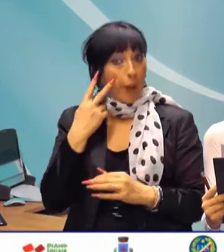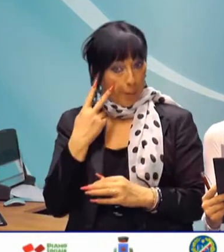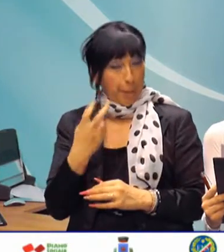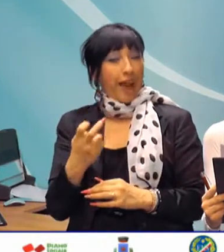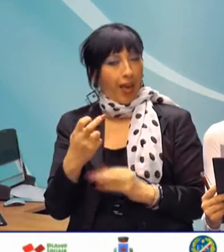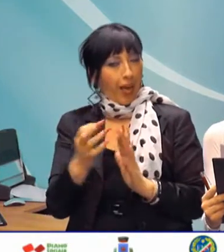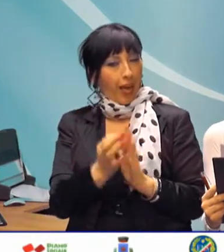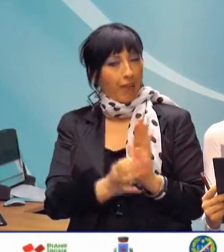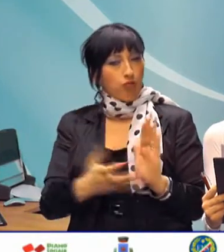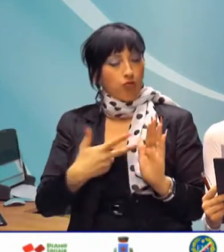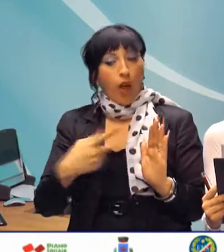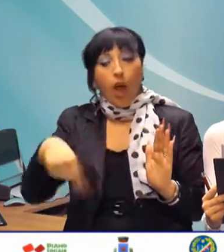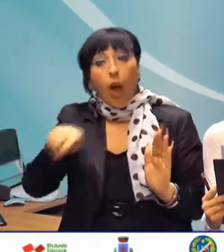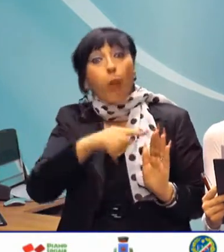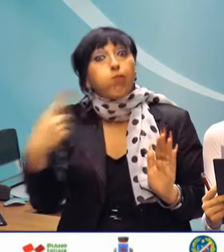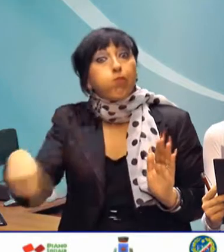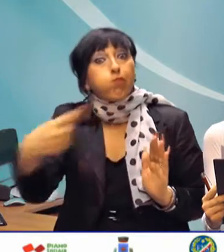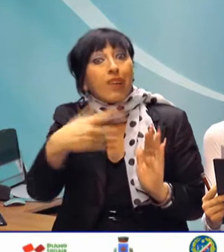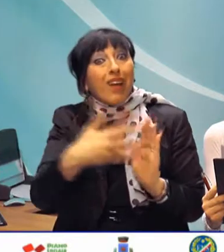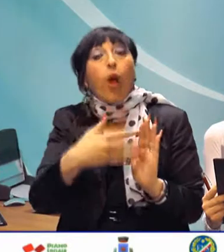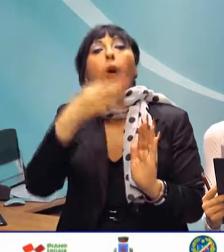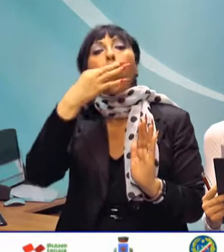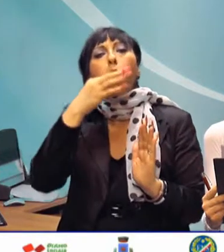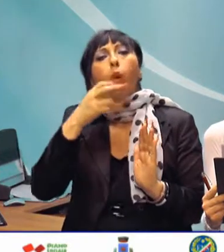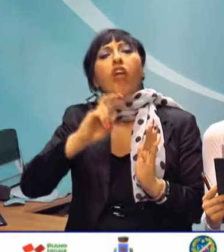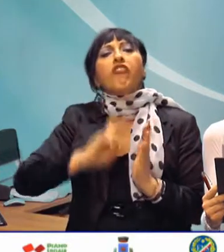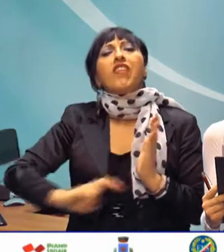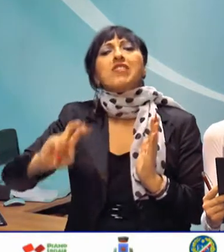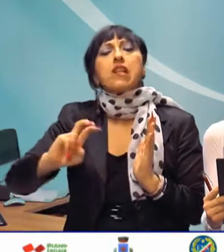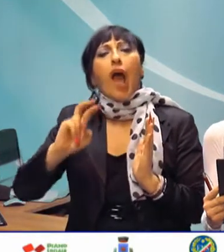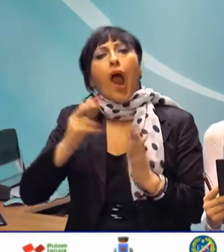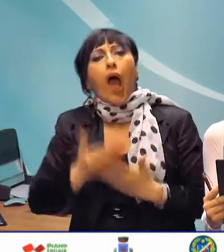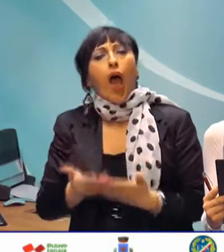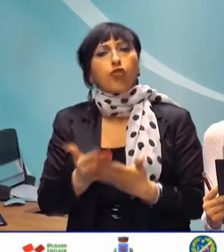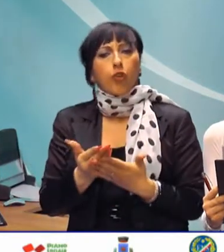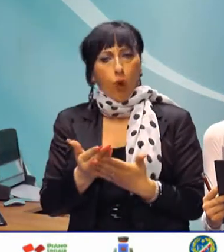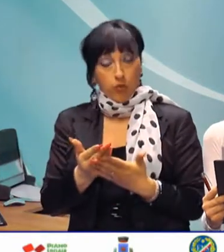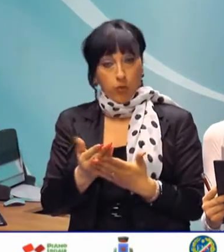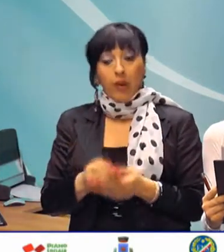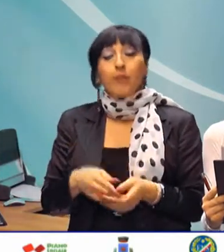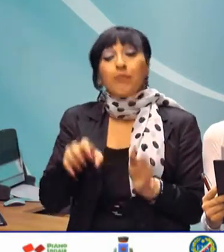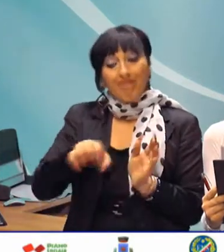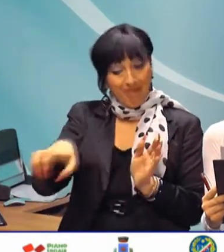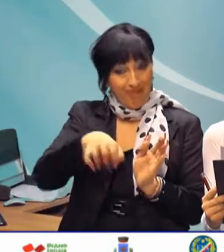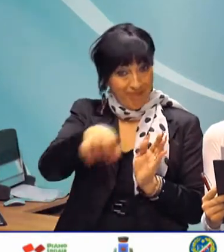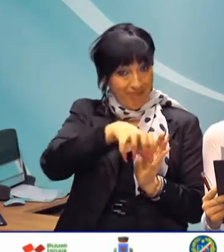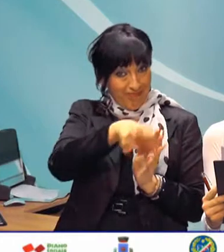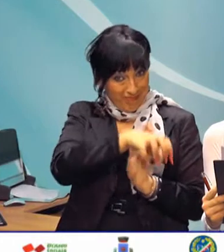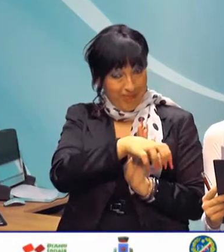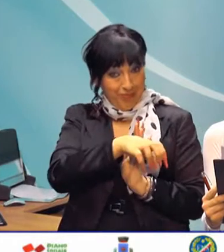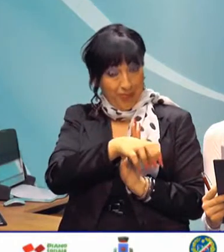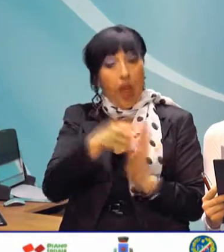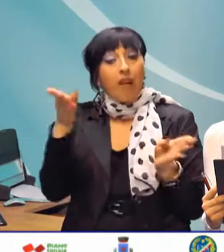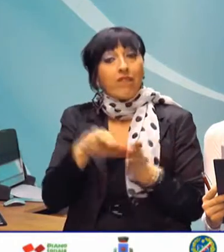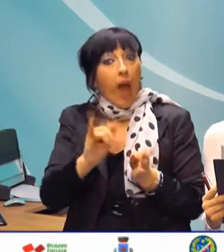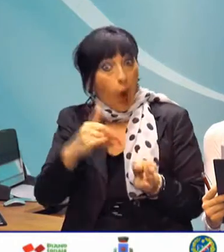godere di particolari agevolazioni fiscali. Per l'istituzione della zona franca del Vallo di Diano,